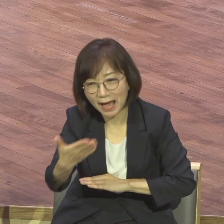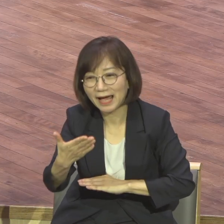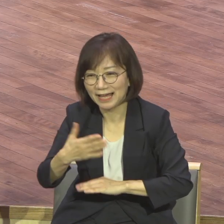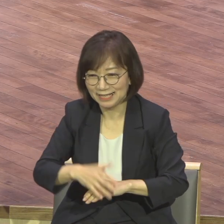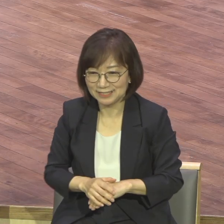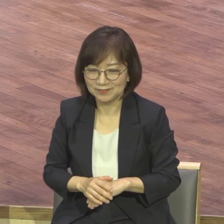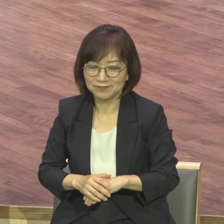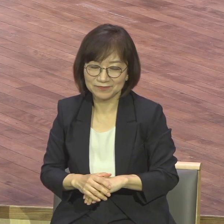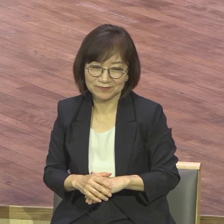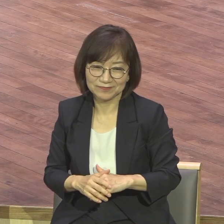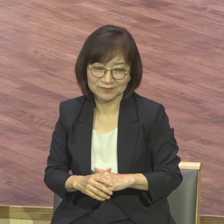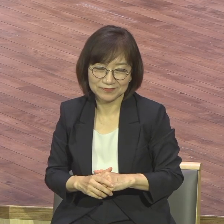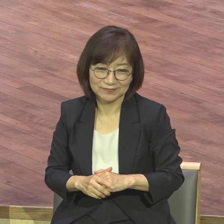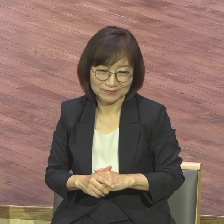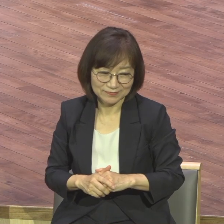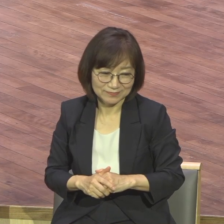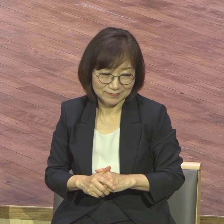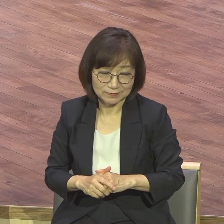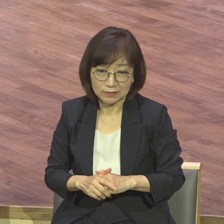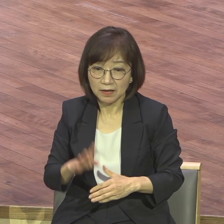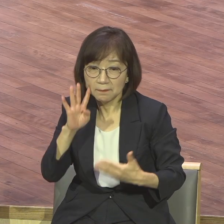시련을 원딘서 안되는데 어떻게 할 거예요